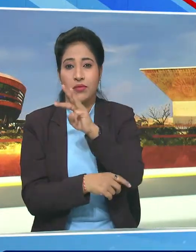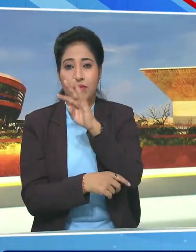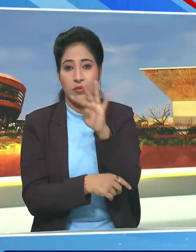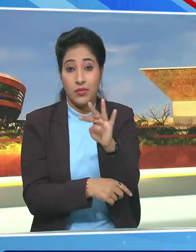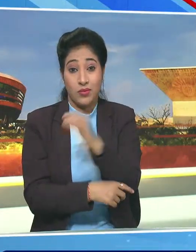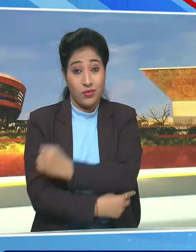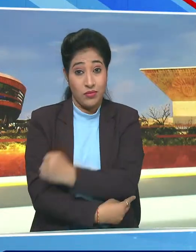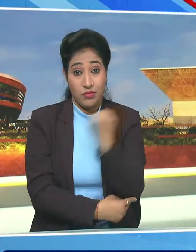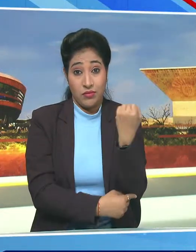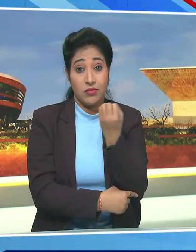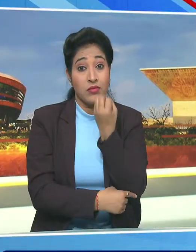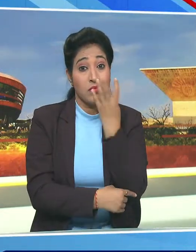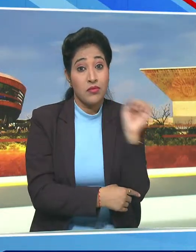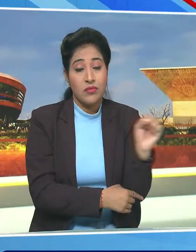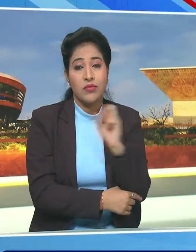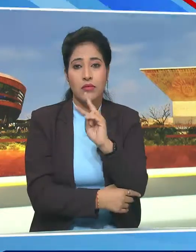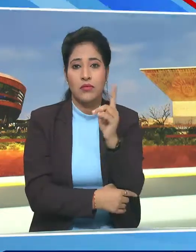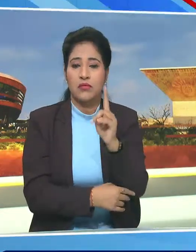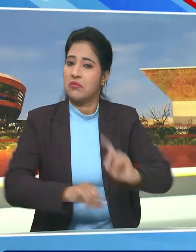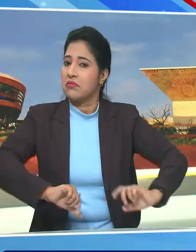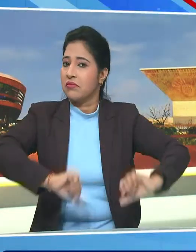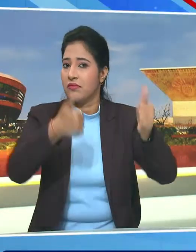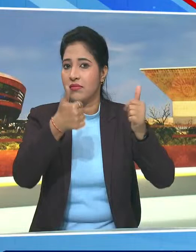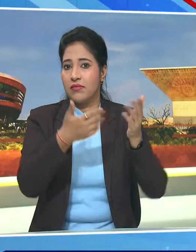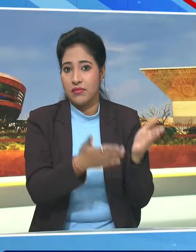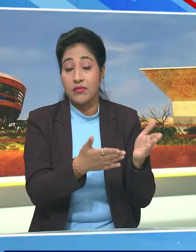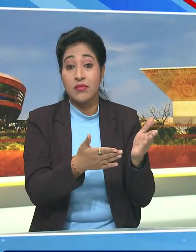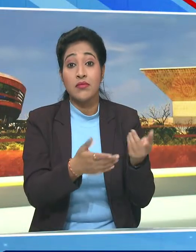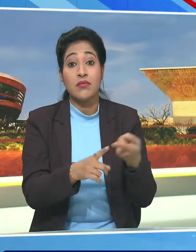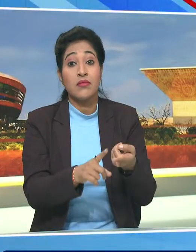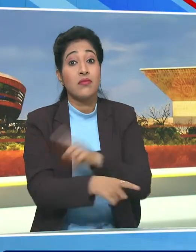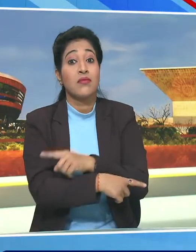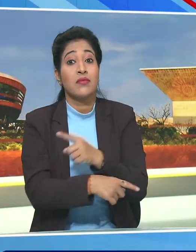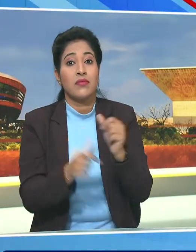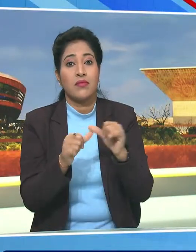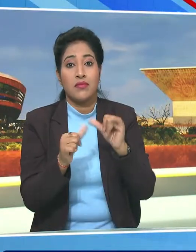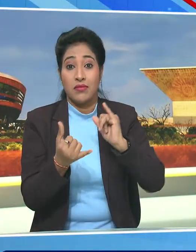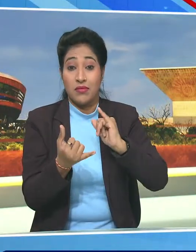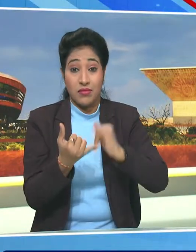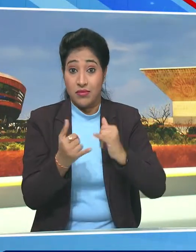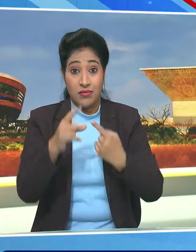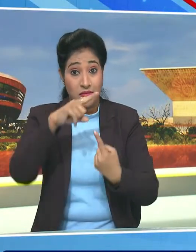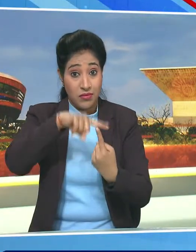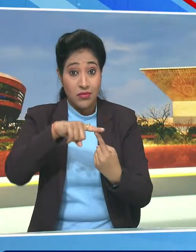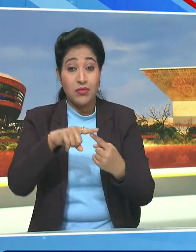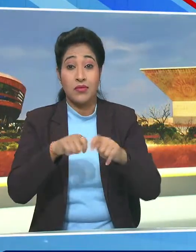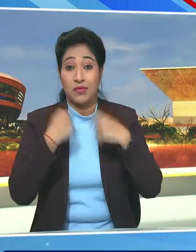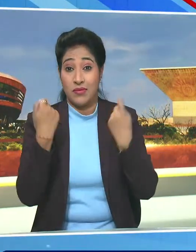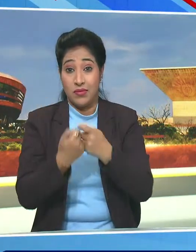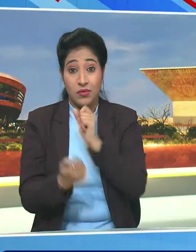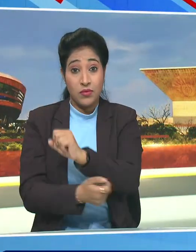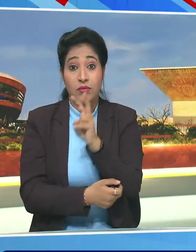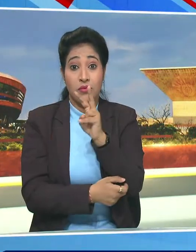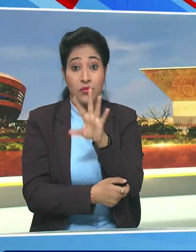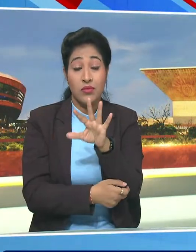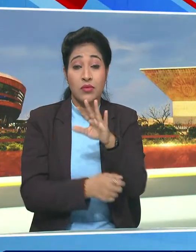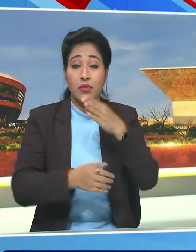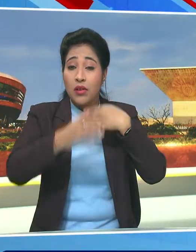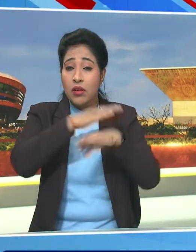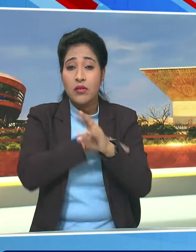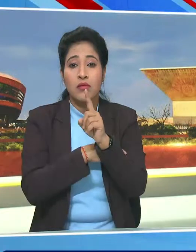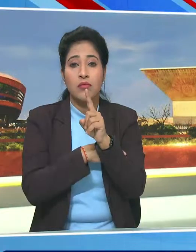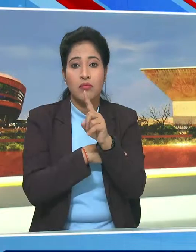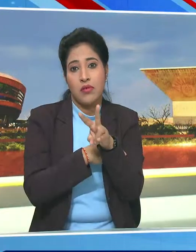से भाजबा ने 21 पर जीत हासिल की जबकि अनसूच जन जाती वाली 25 सीटों में से भाजबा के